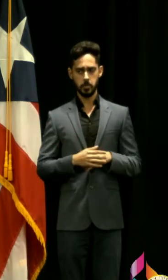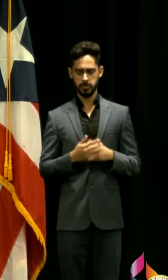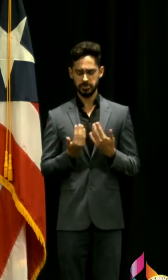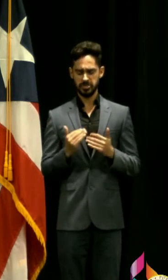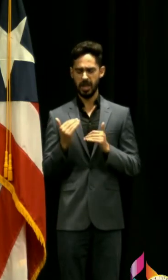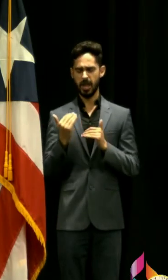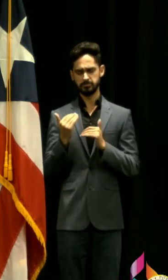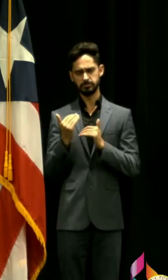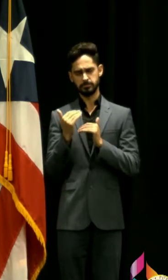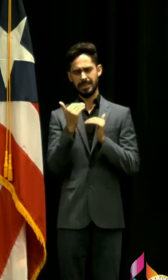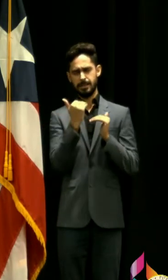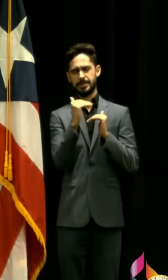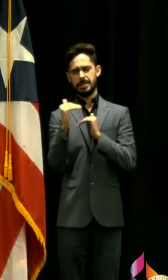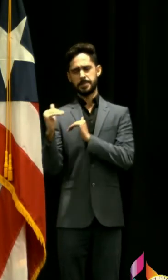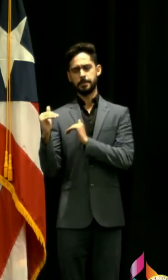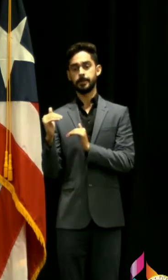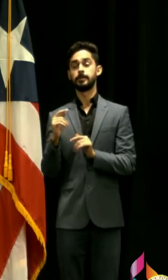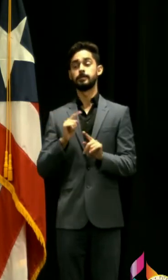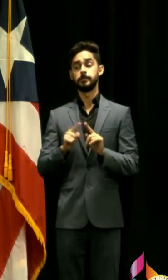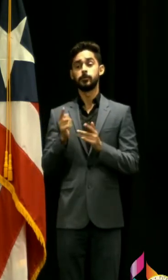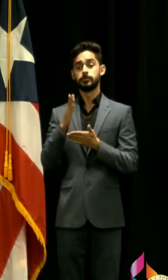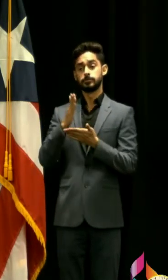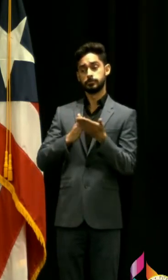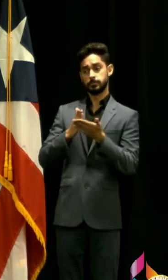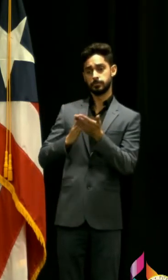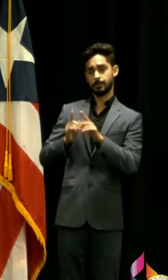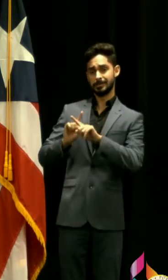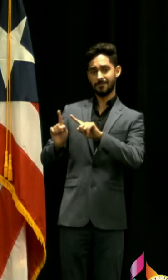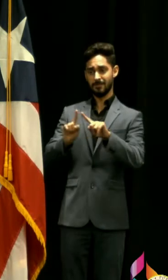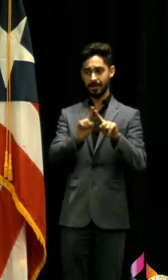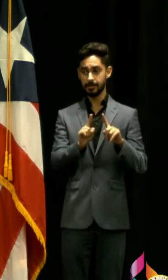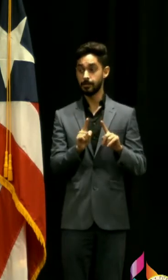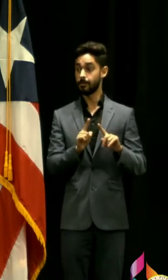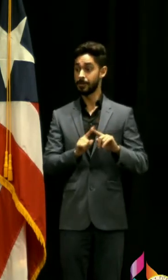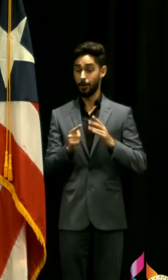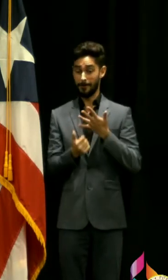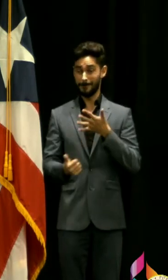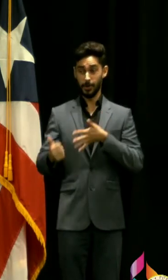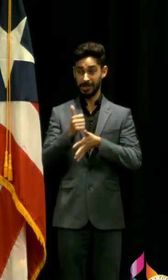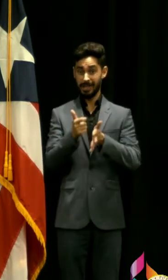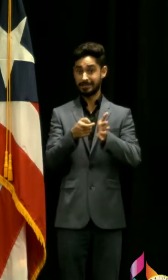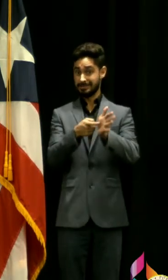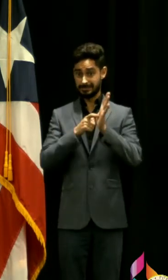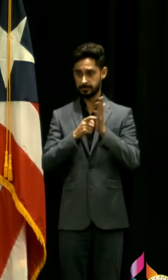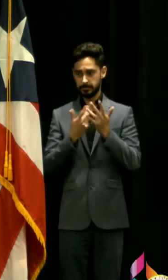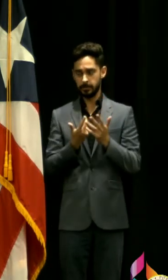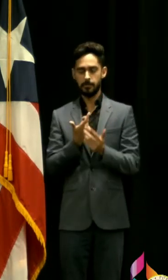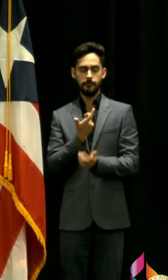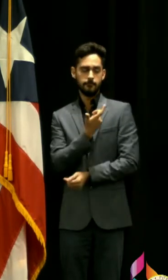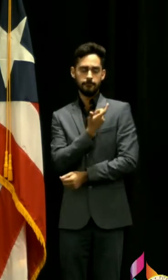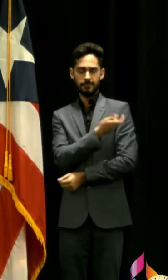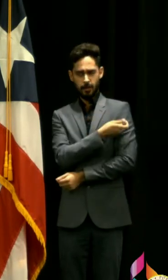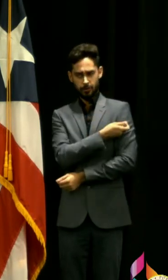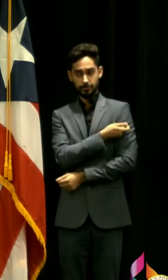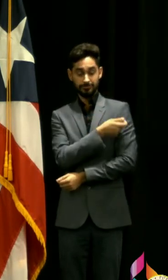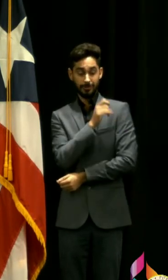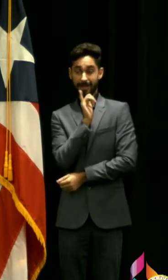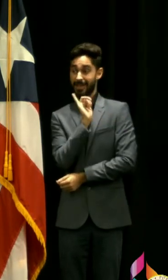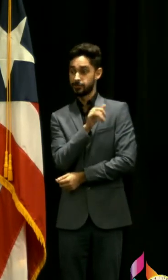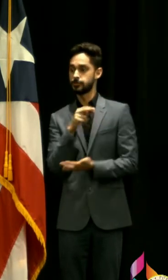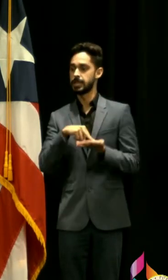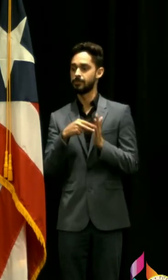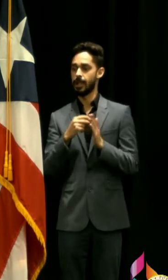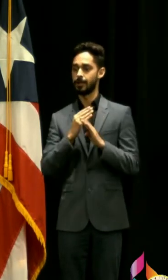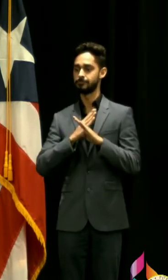mismo son diferentes porque estamos lo que estamos exigiendo mayormente es vacunación porque en la vacunación está la protección ¿y